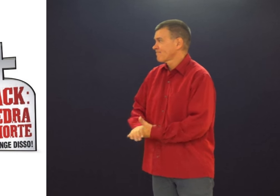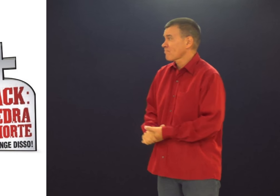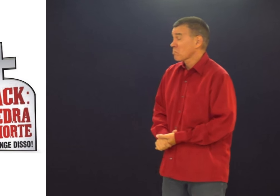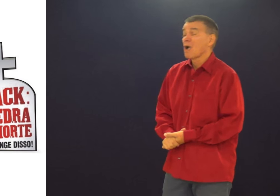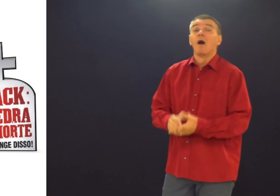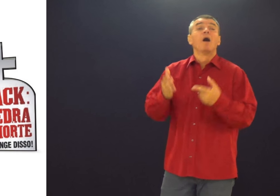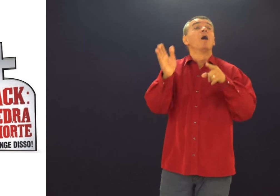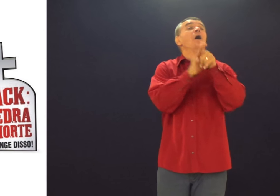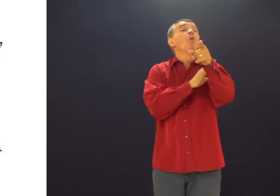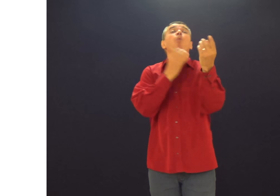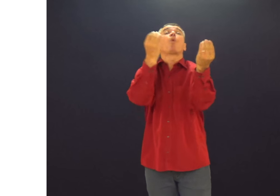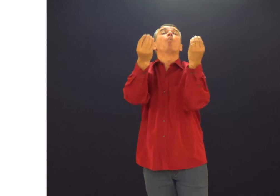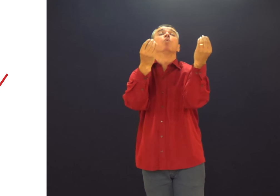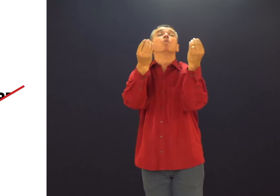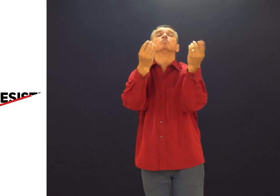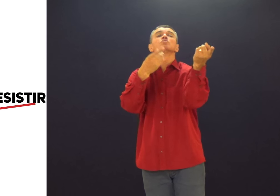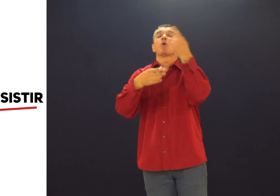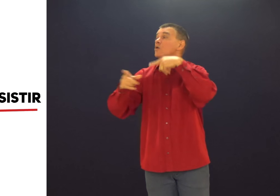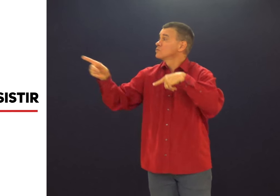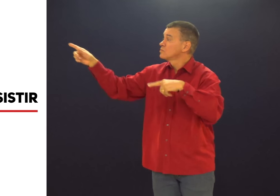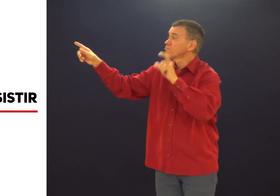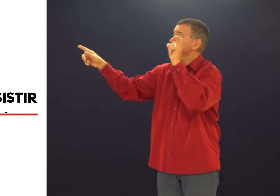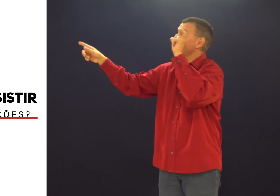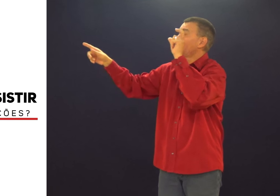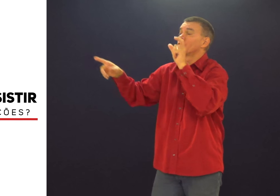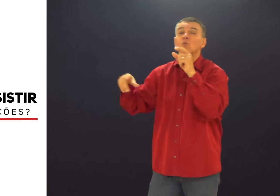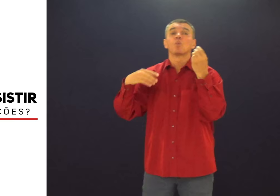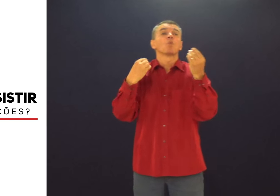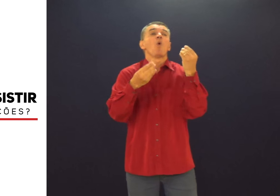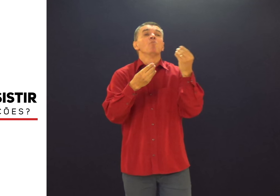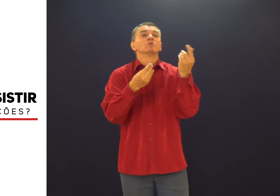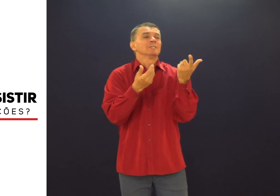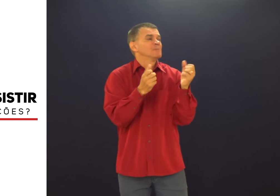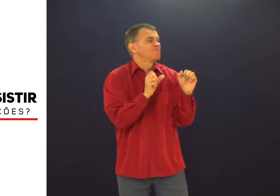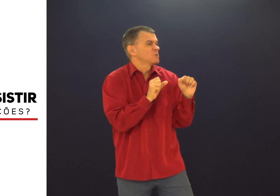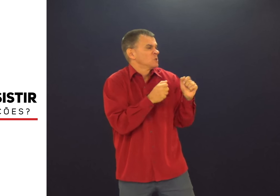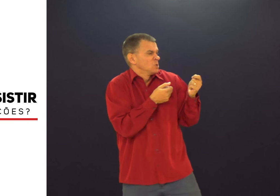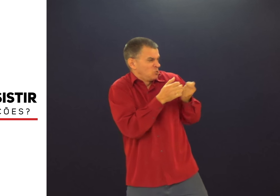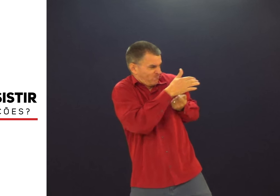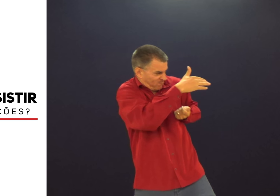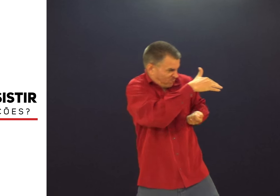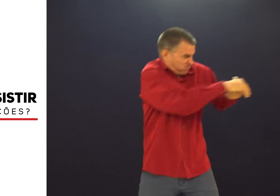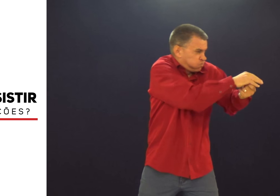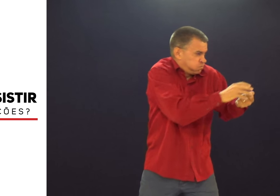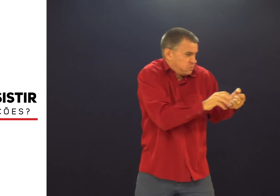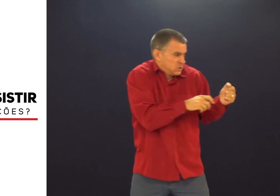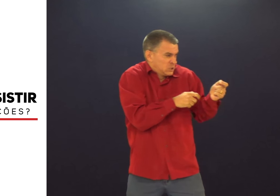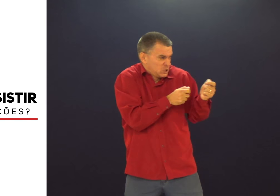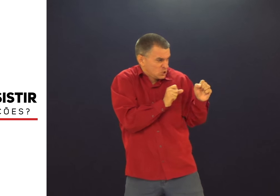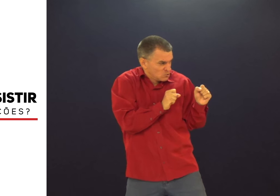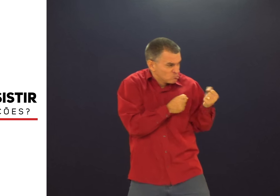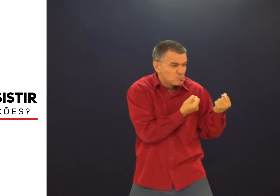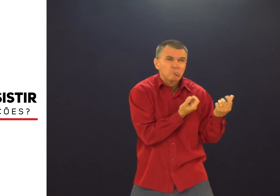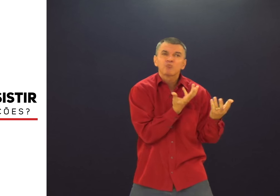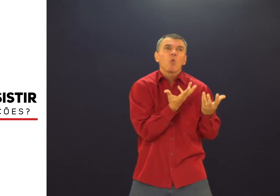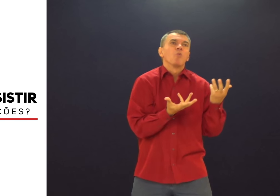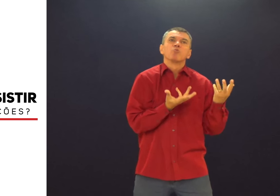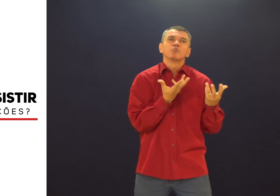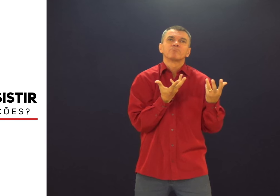próxima da morte. Ok, entendi a mensagem, mas e agora? Como resistir à tentação? Como